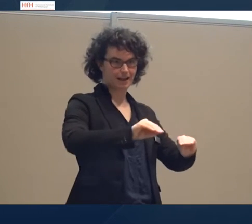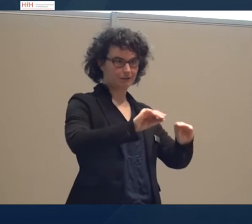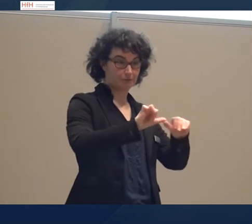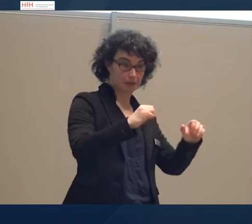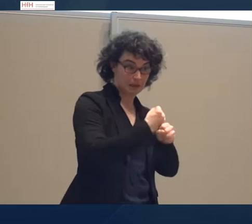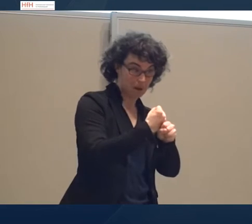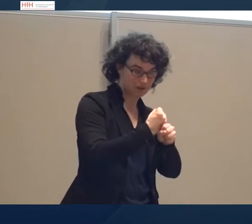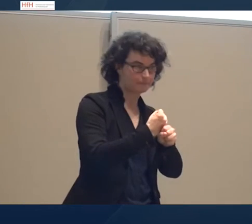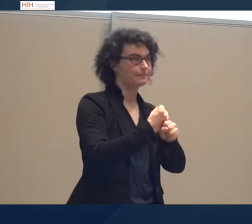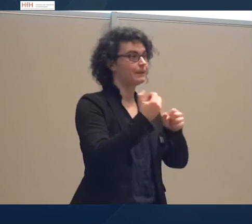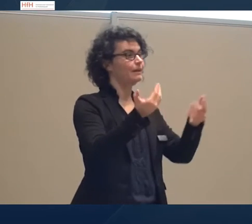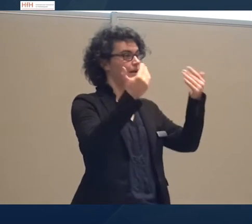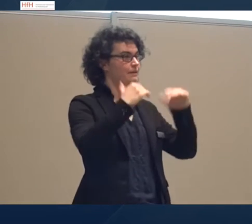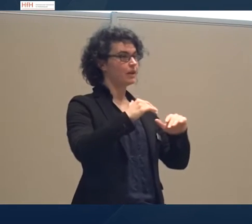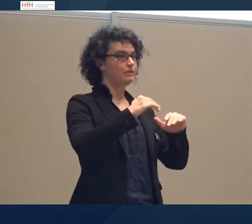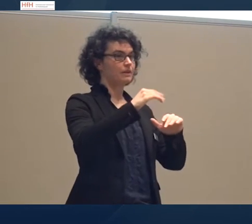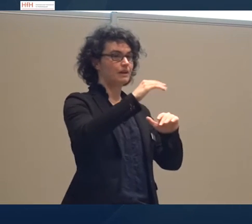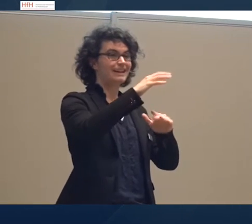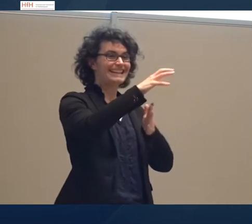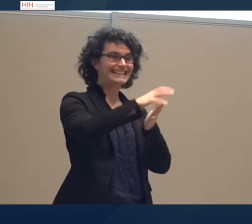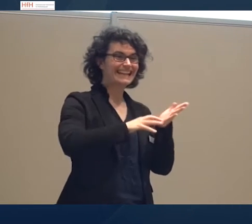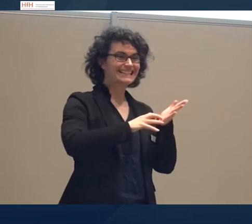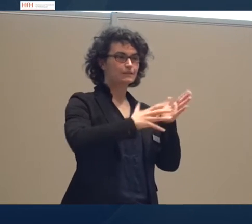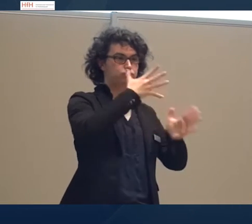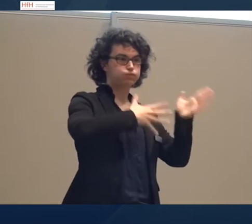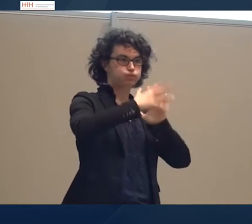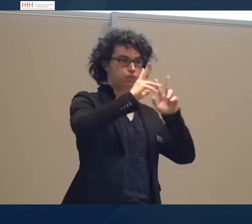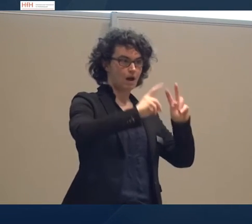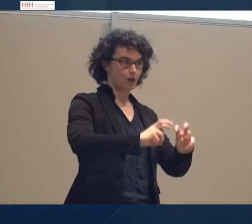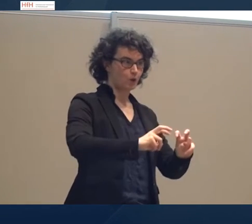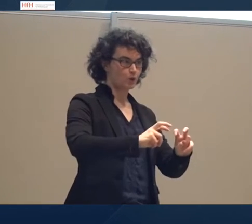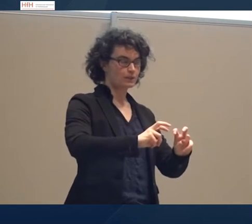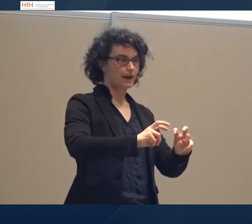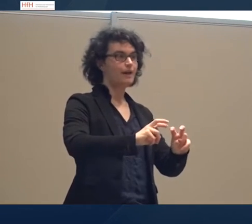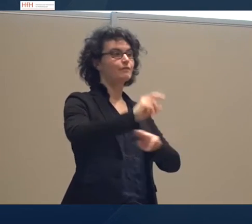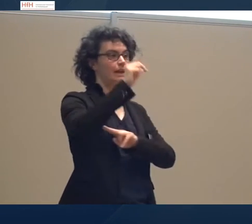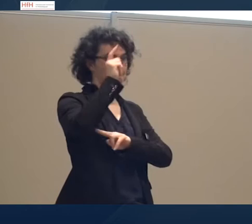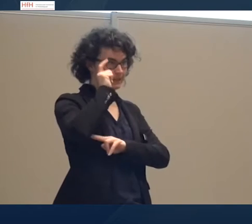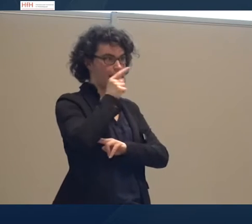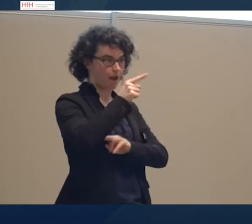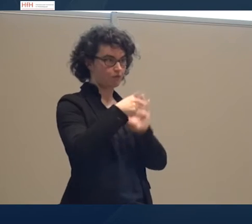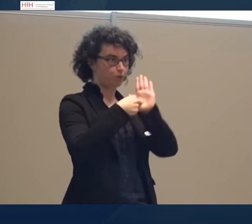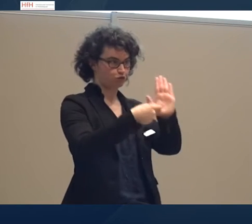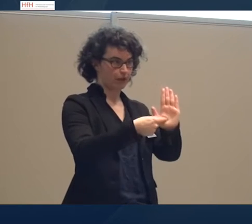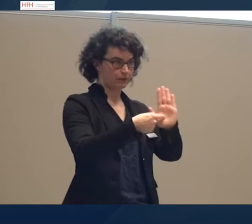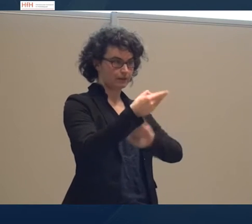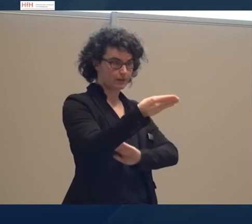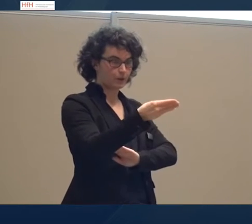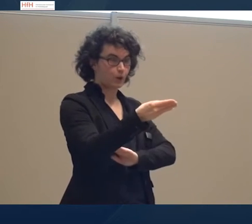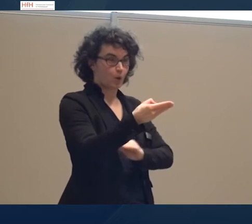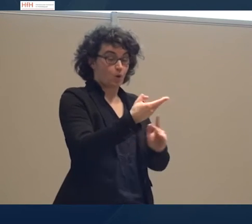Die Textanalyse, was wir da machen wollen, wird von Fritrea vorgestellt. Und die Textanalyse, wie das